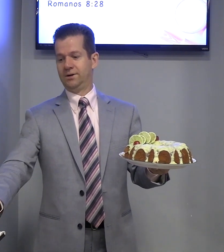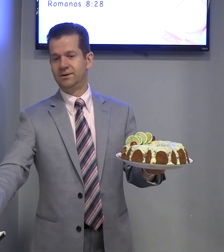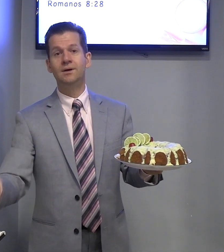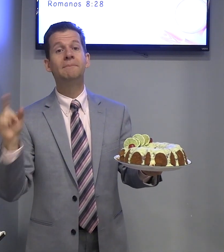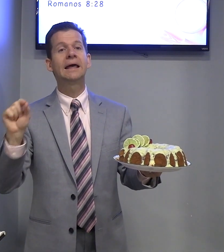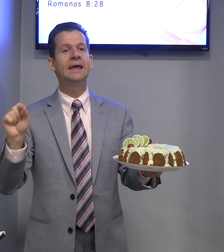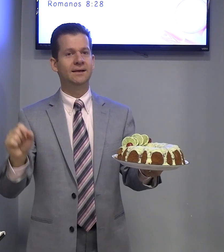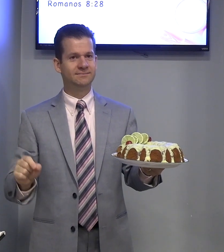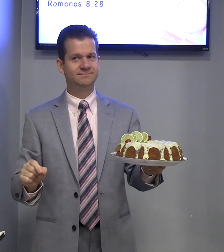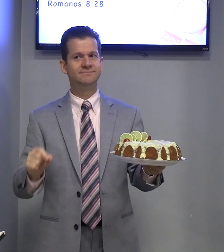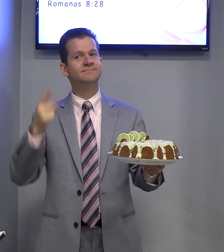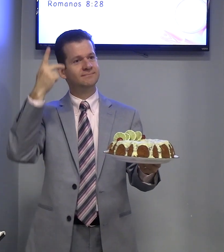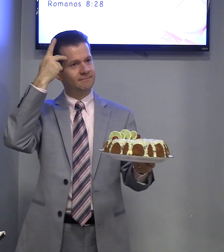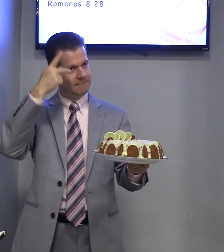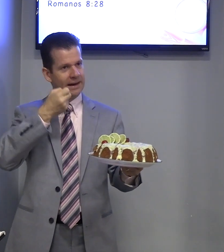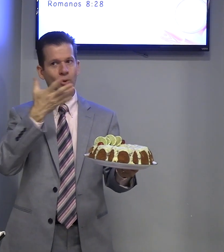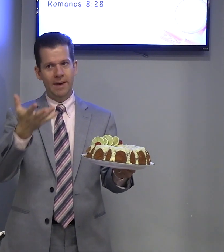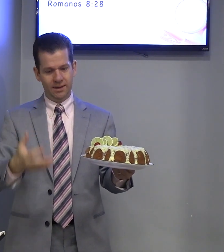Para quê? Para o bem.